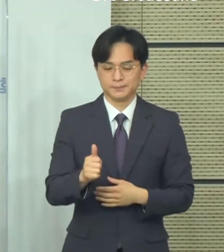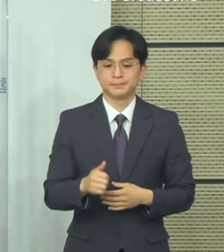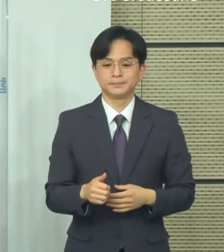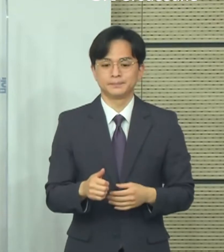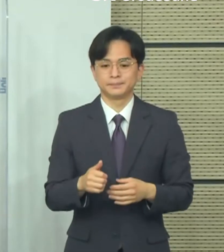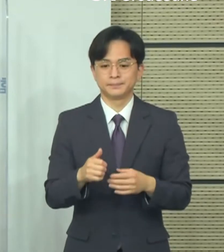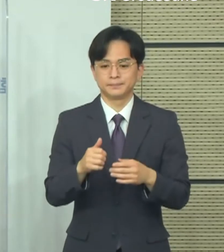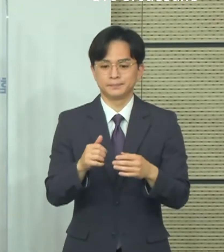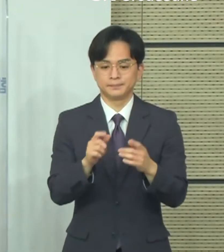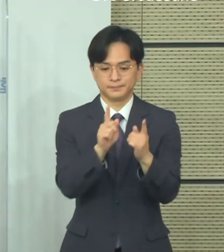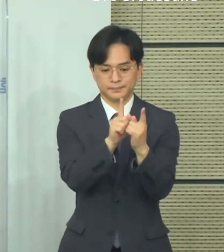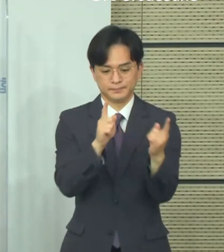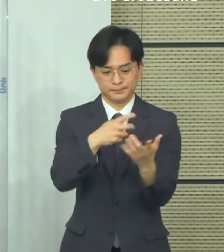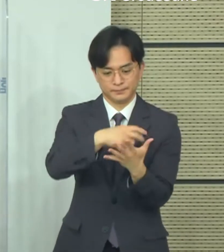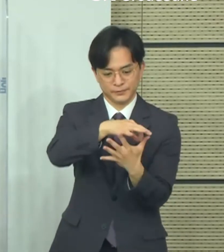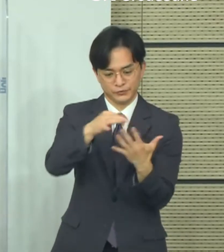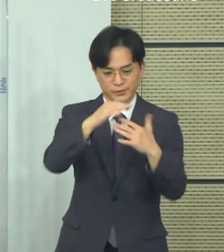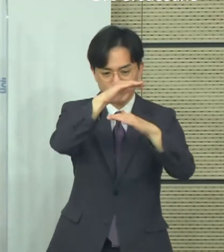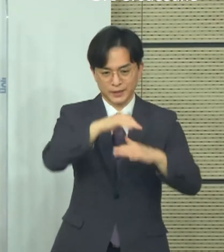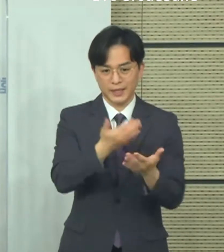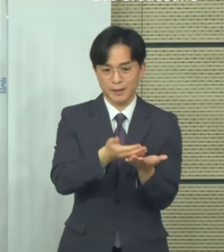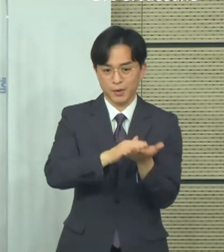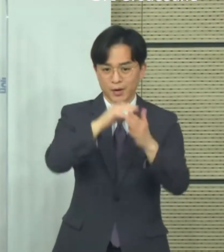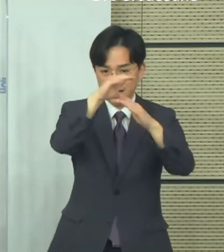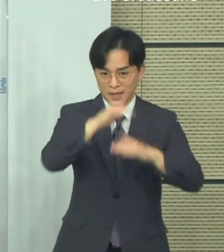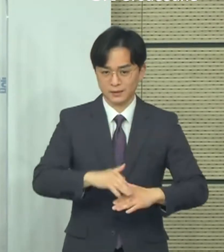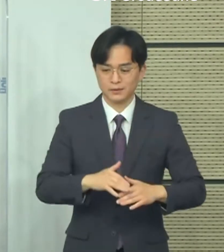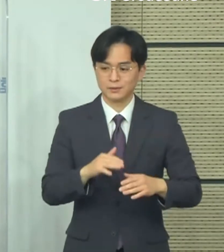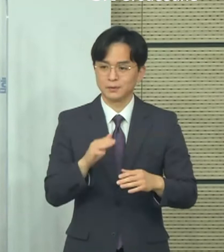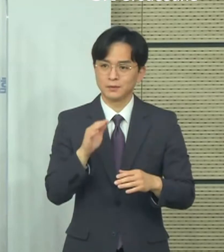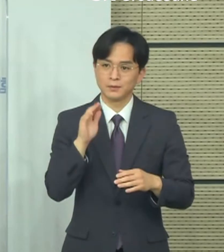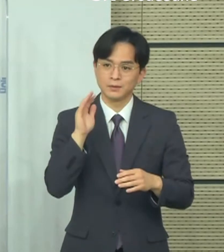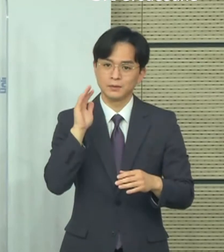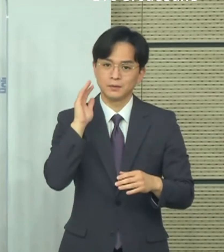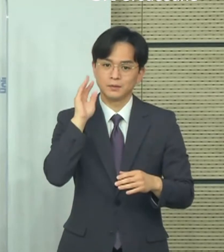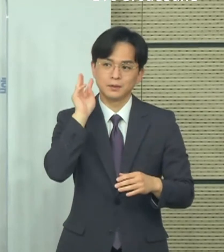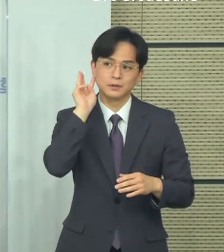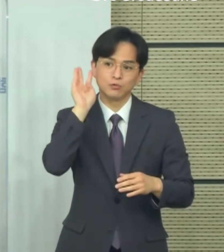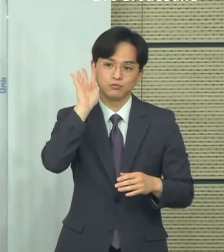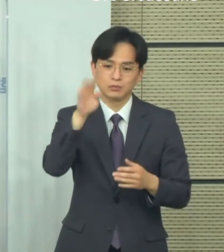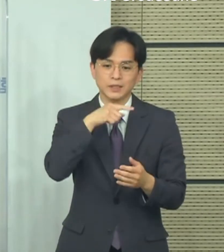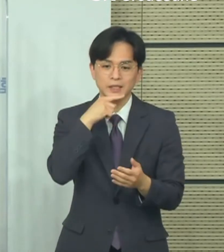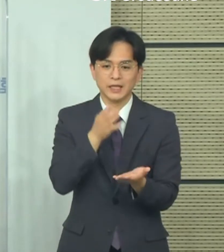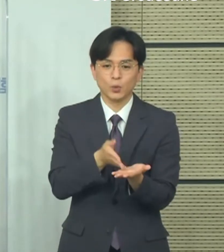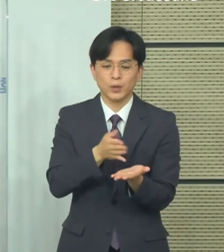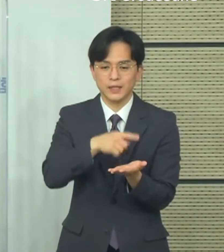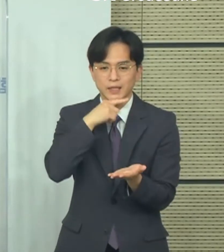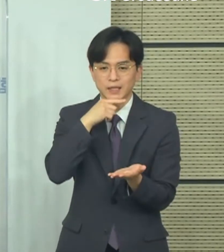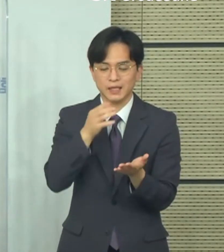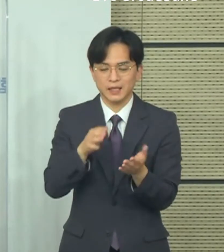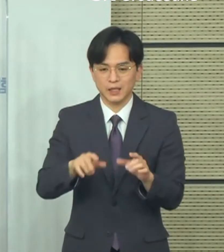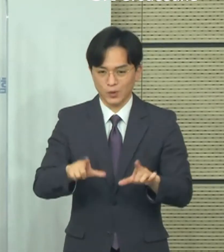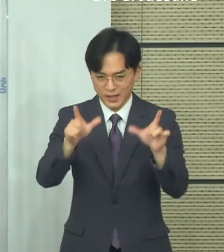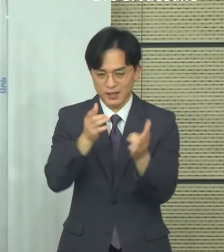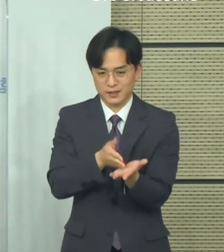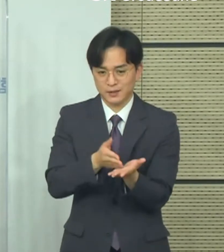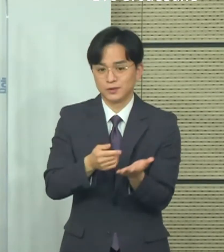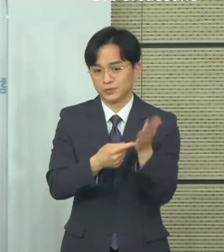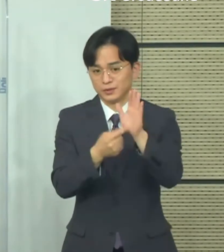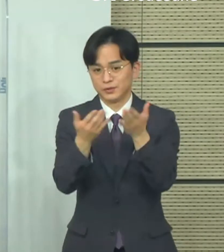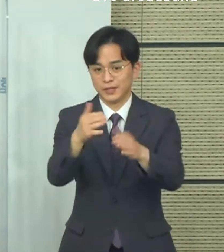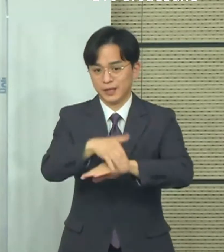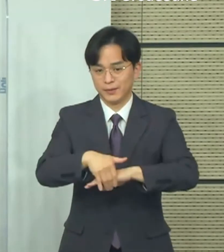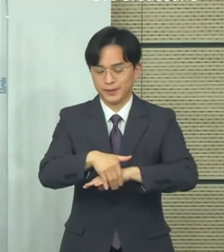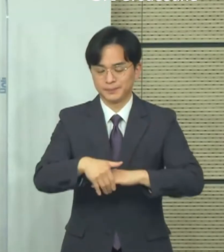그와 관련해서 지금 아마 어저께 일부 내용들이 좀 저희 중대본이